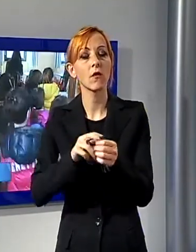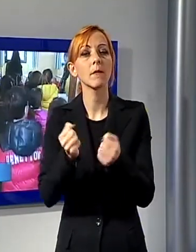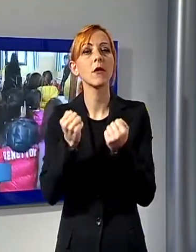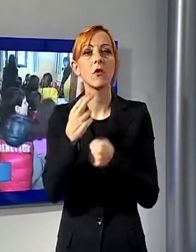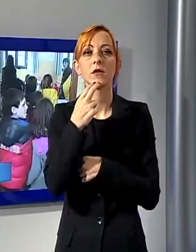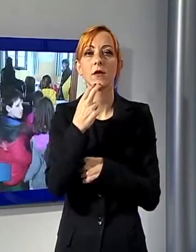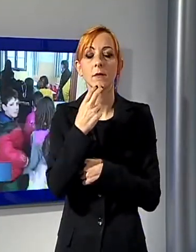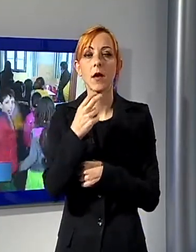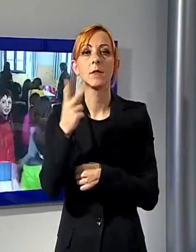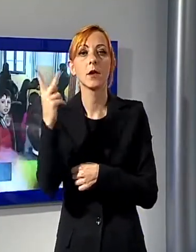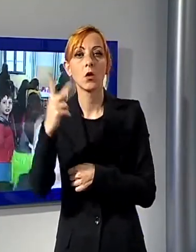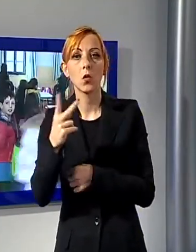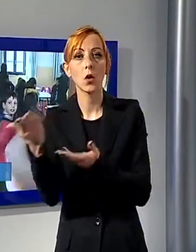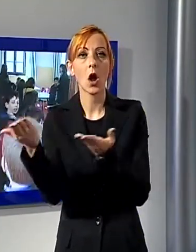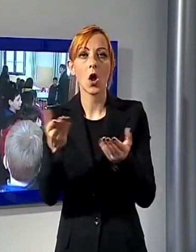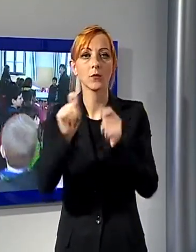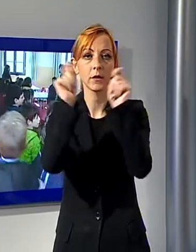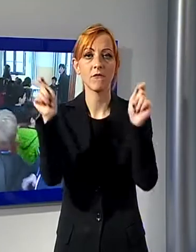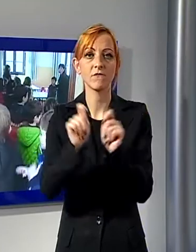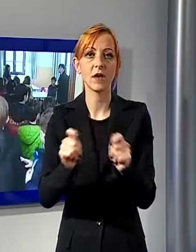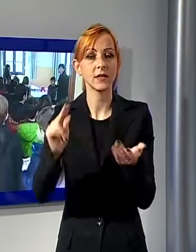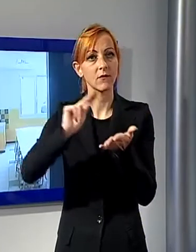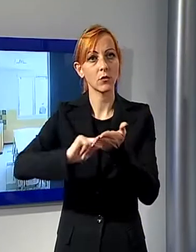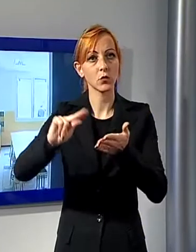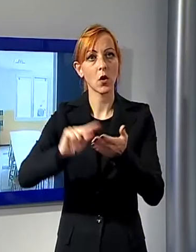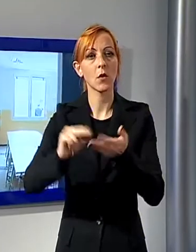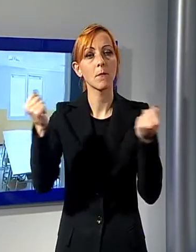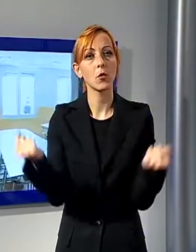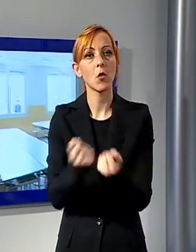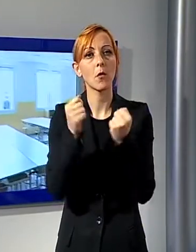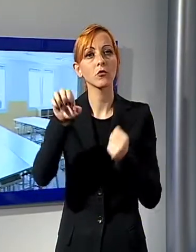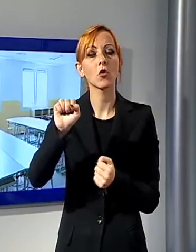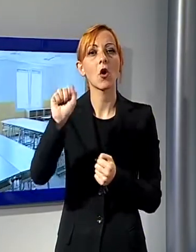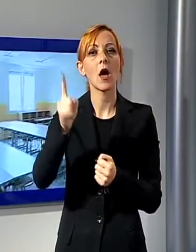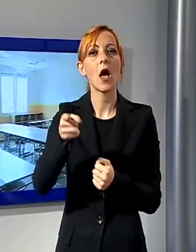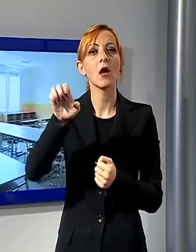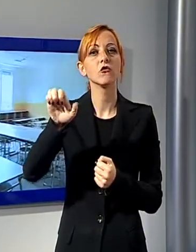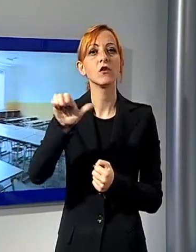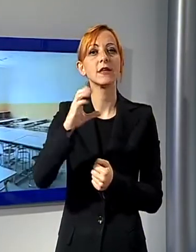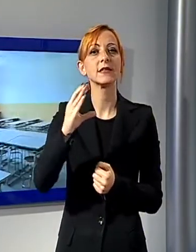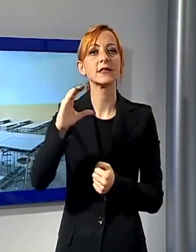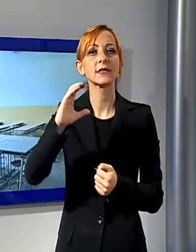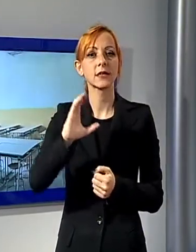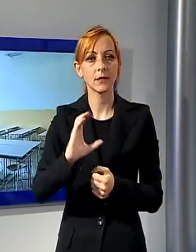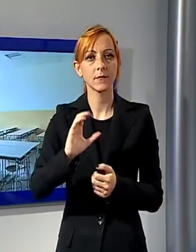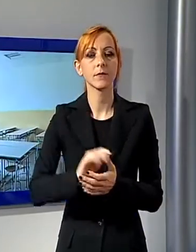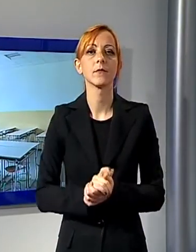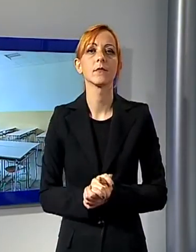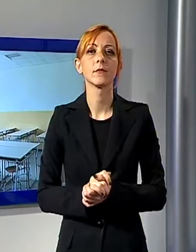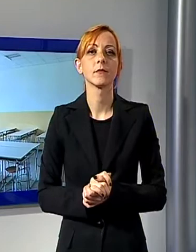ospiteranno il Festival della Scuola, evento promosso dall'AGESC, l'associazione genitori scuole cattoliche, per celebrare i